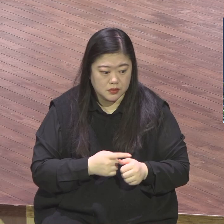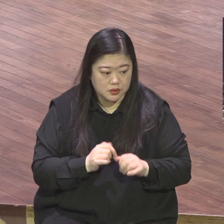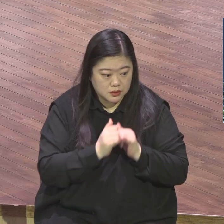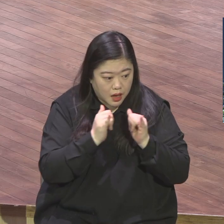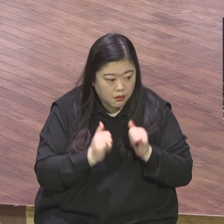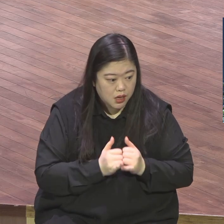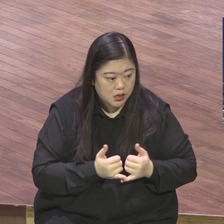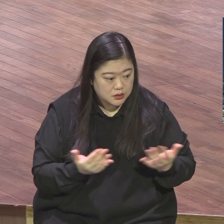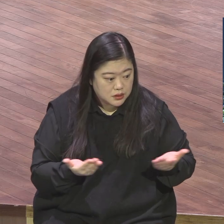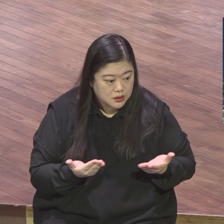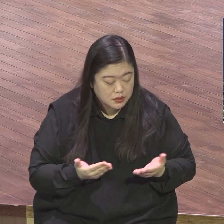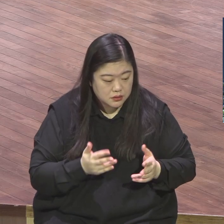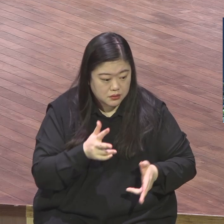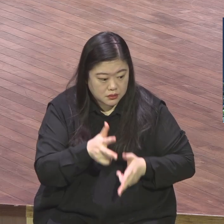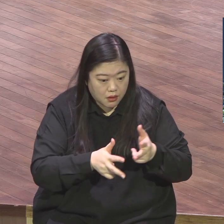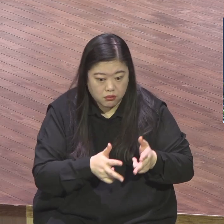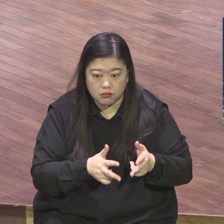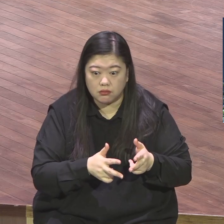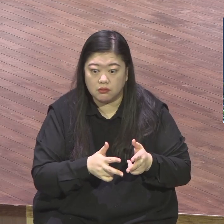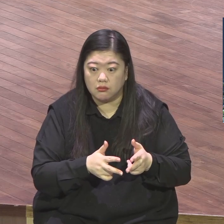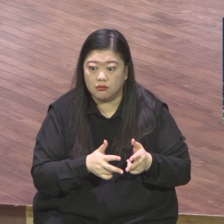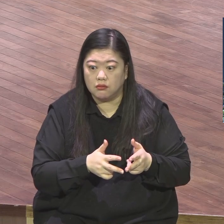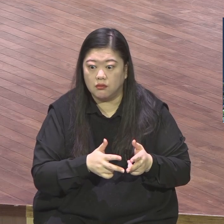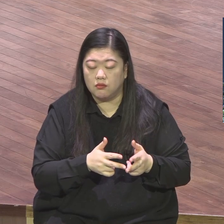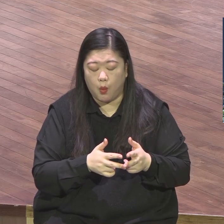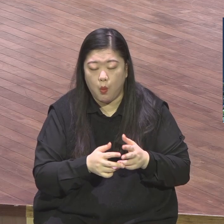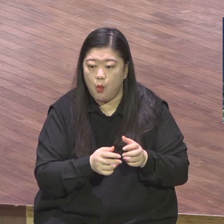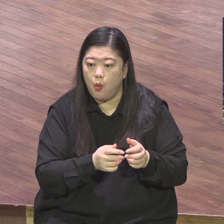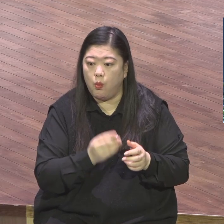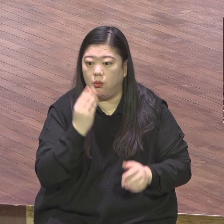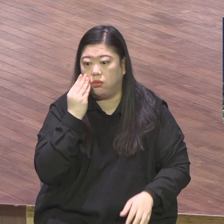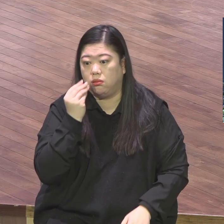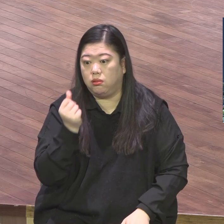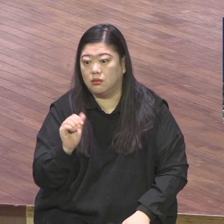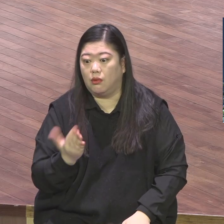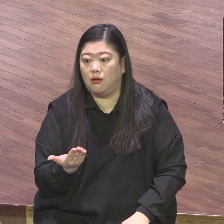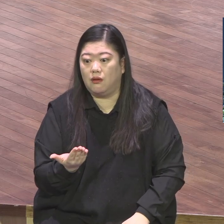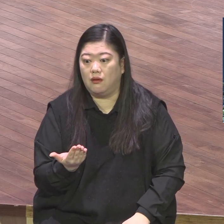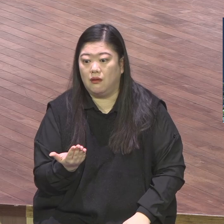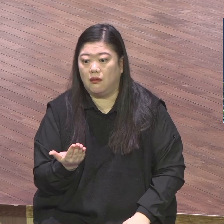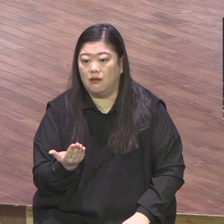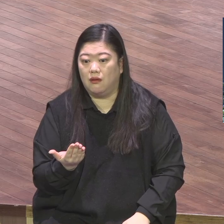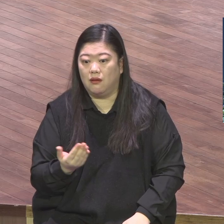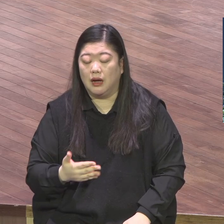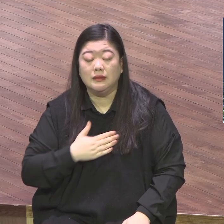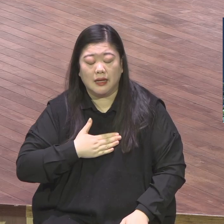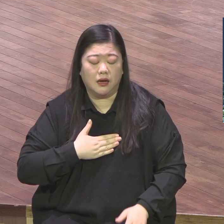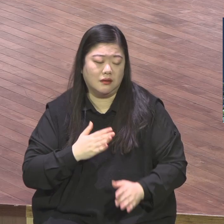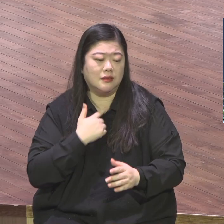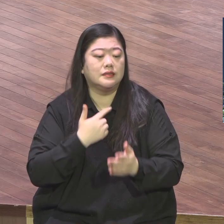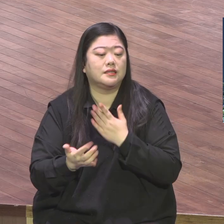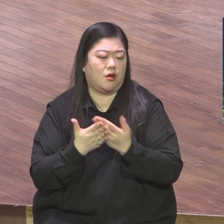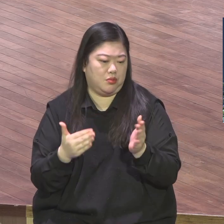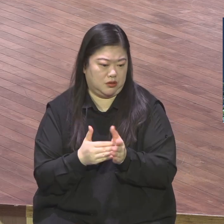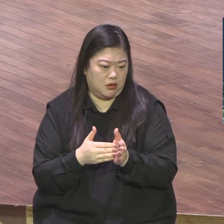사람이잖아요 하나님한테 올인하니까 다 주더라 처음한 정인이에요 정인 설규란 설교가 아니에요